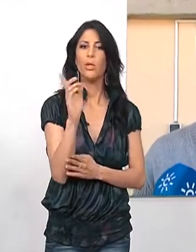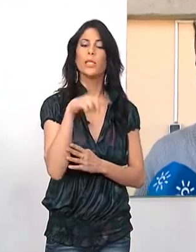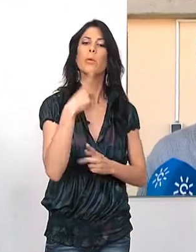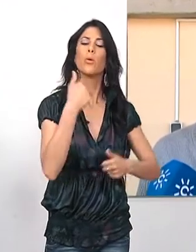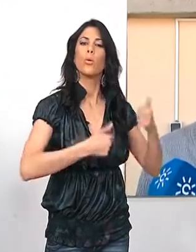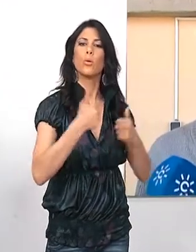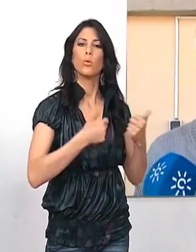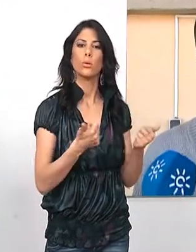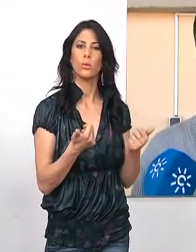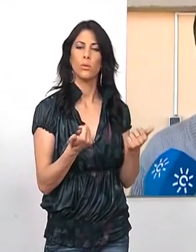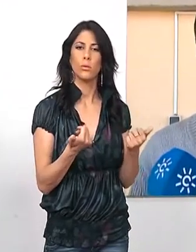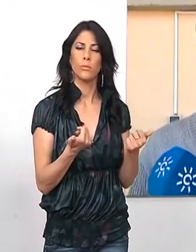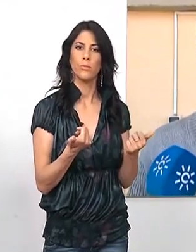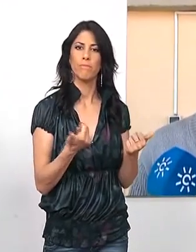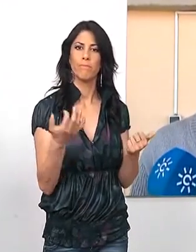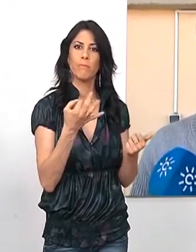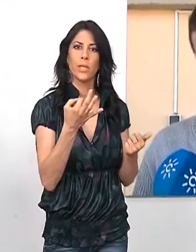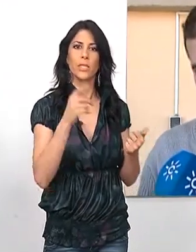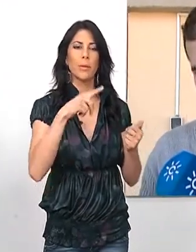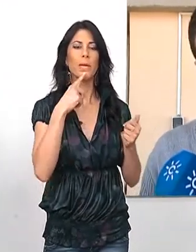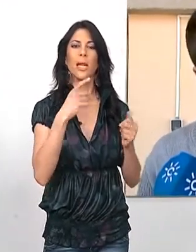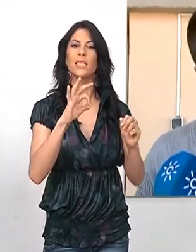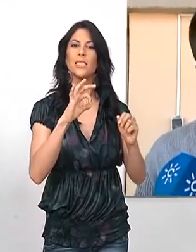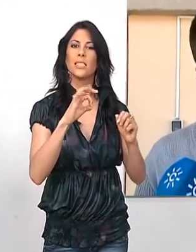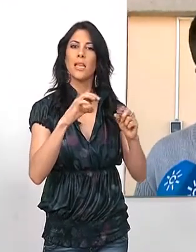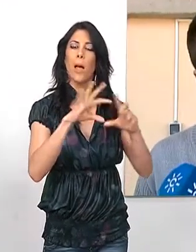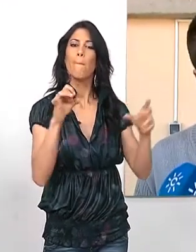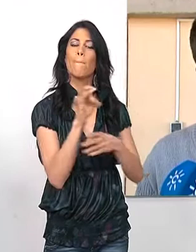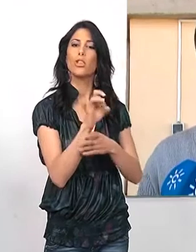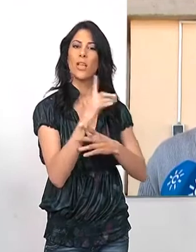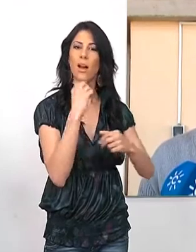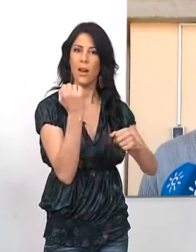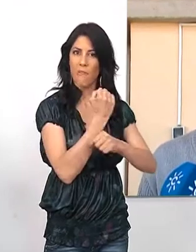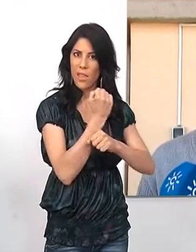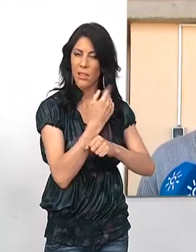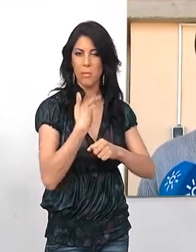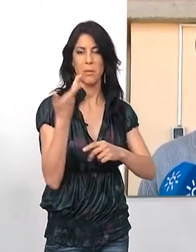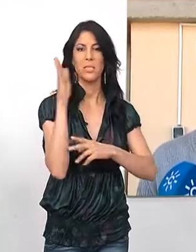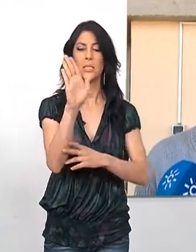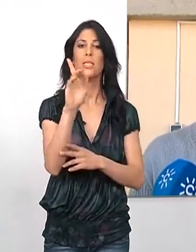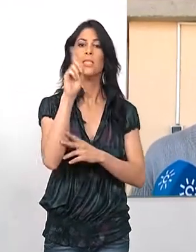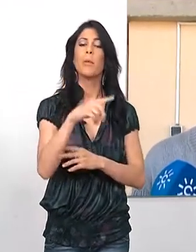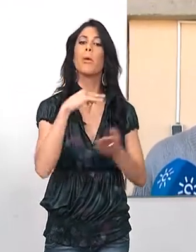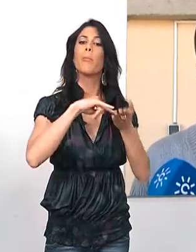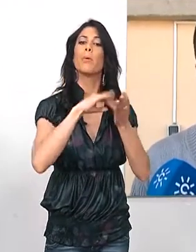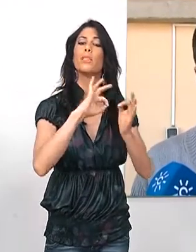un concurso de postales navideñas, un programa que ya hemos empezado a desarrollar que se llama